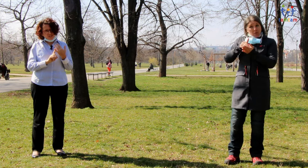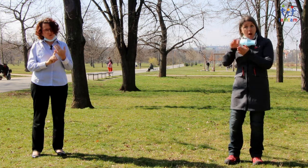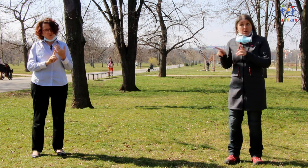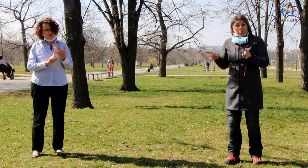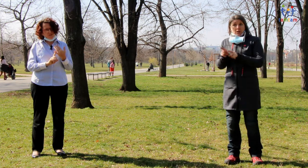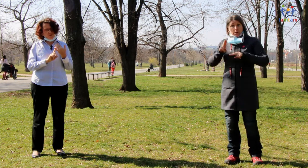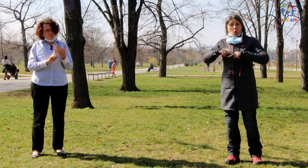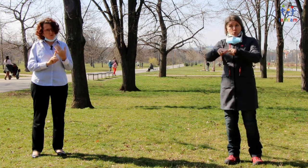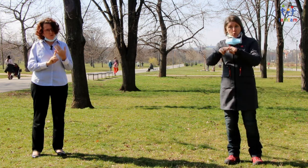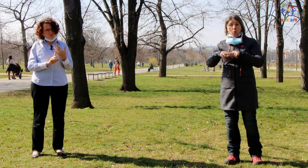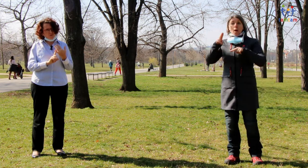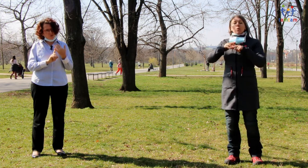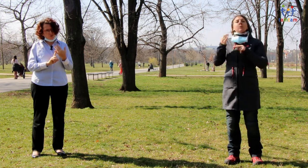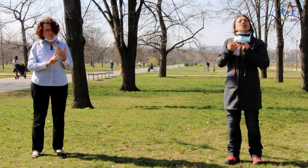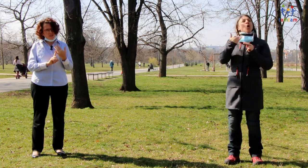se budou věnovat svým povinnostem do školy,